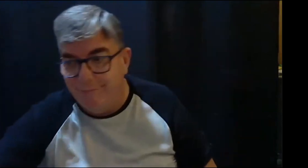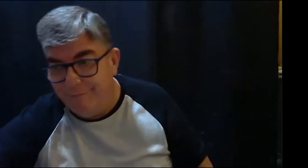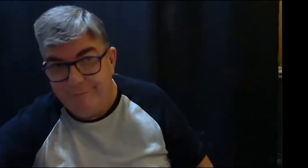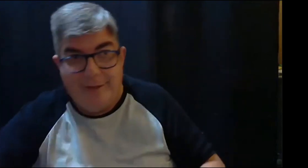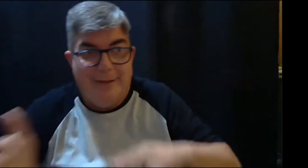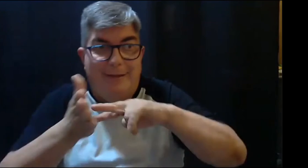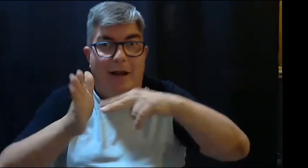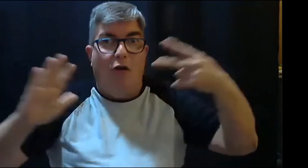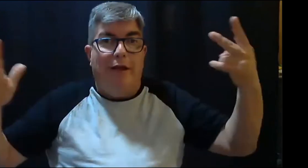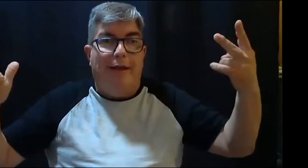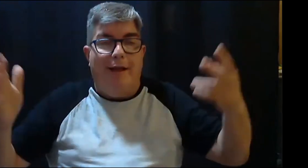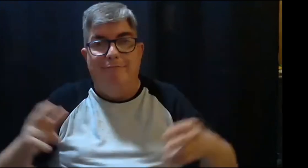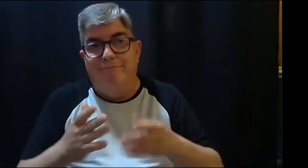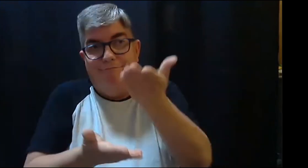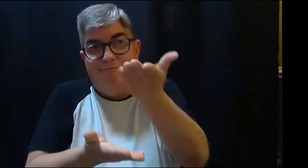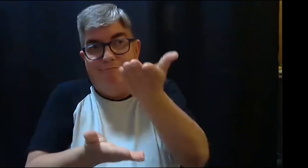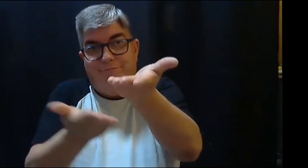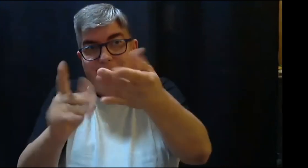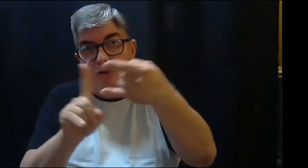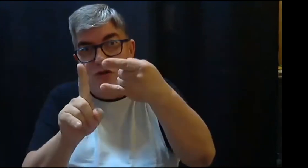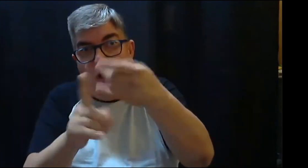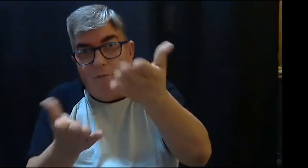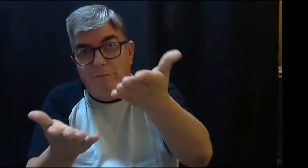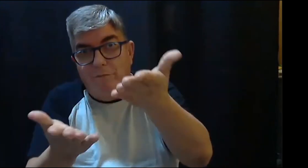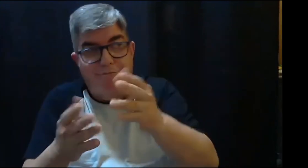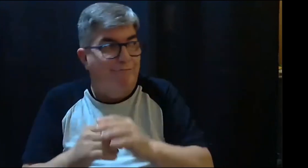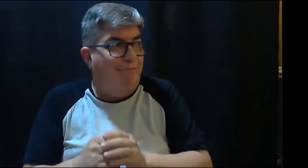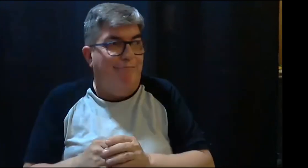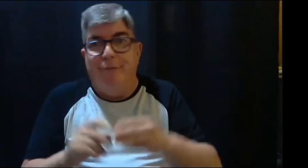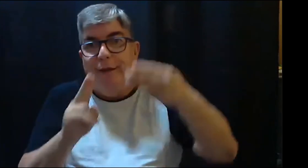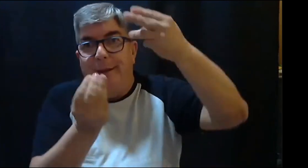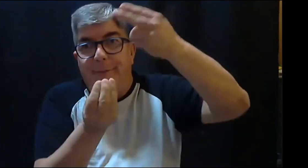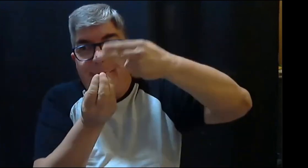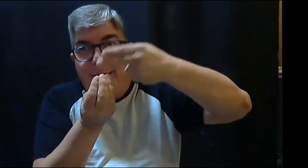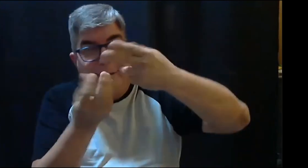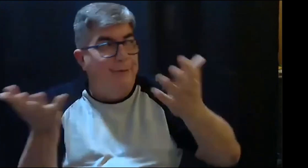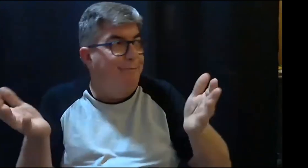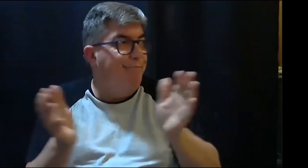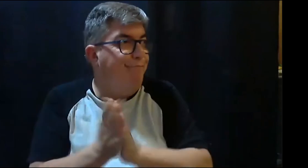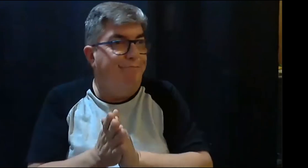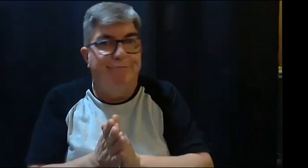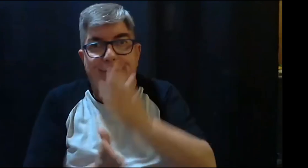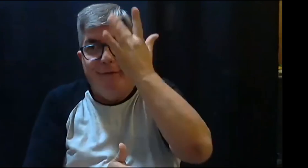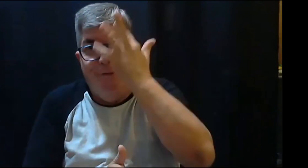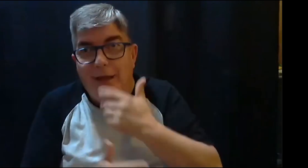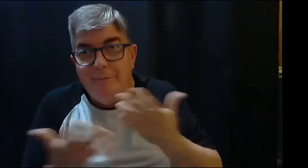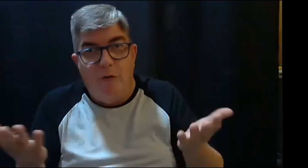habido muchos cambios en muchos aspectos. Por ejemplo, pueden observar aquí la tecnología, tenemos Zoom, tenemos plataformas de